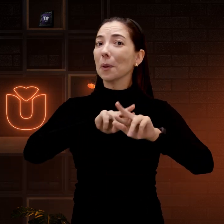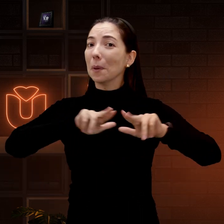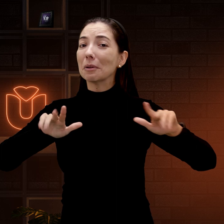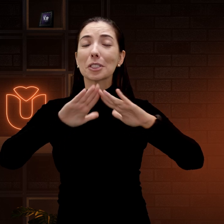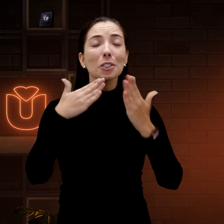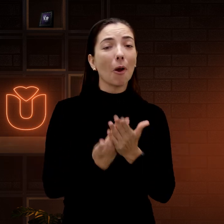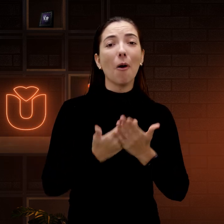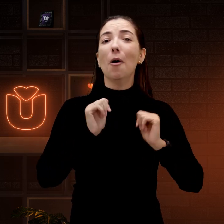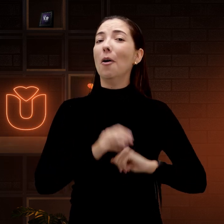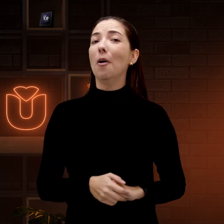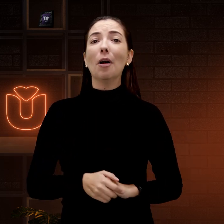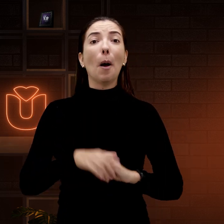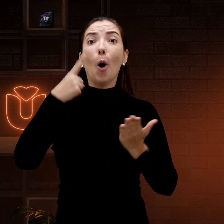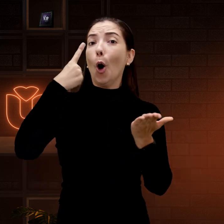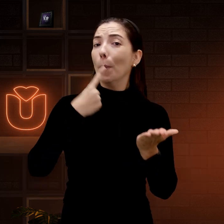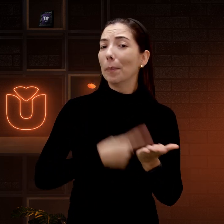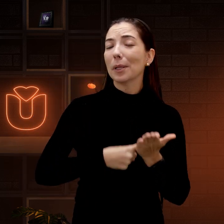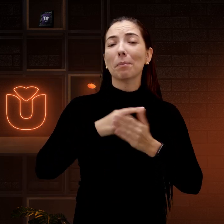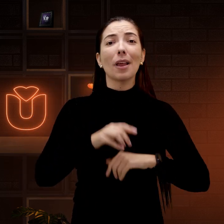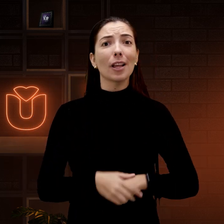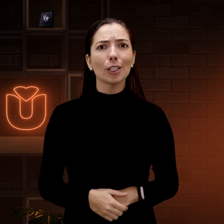para a escola, para os meus compromissos, enfim.